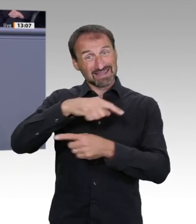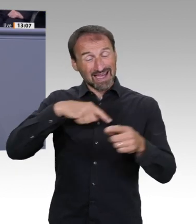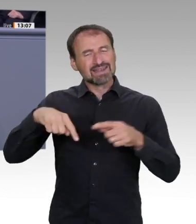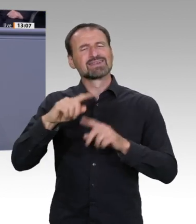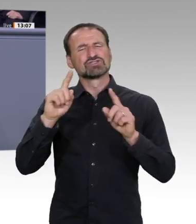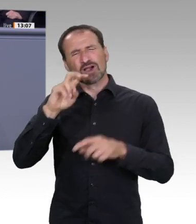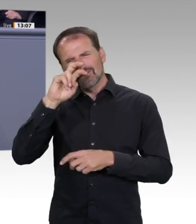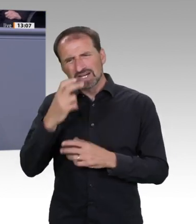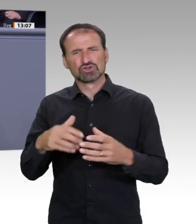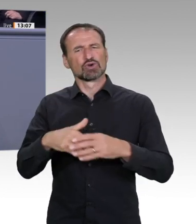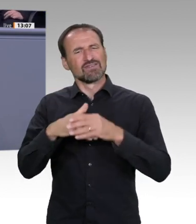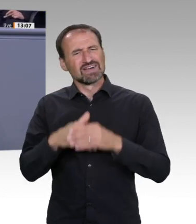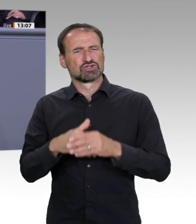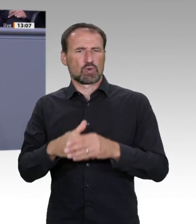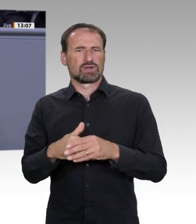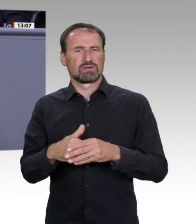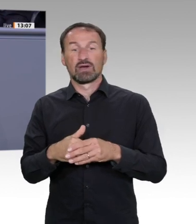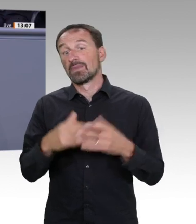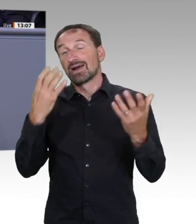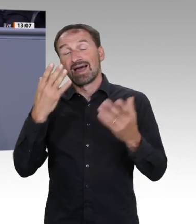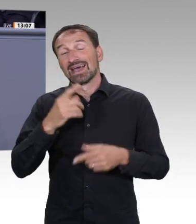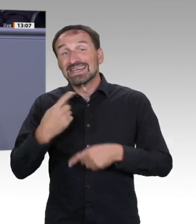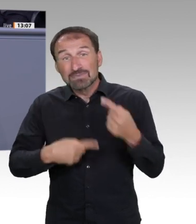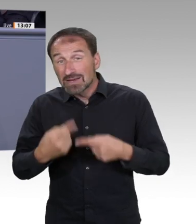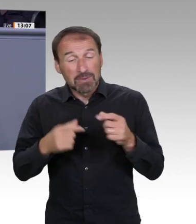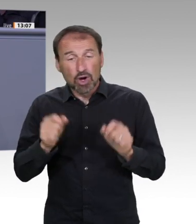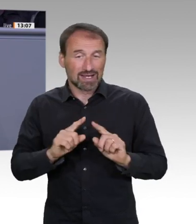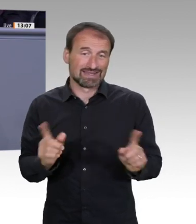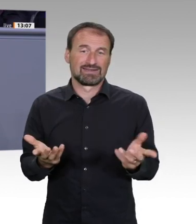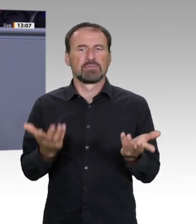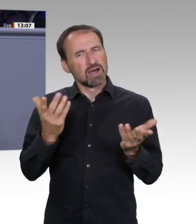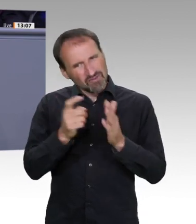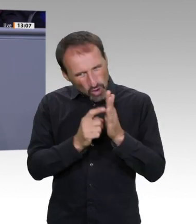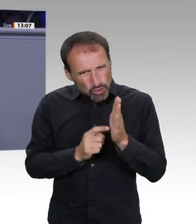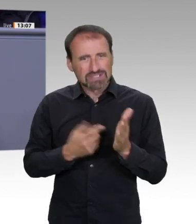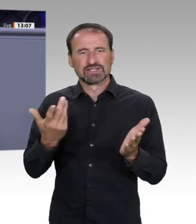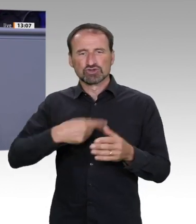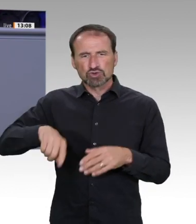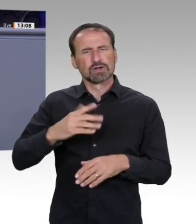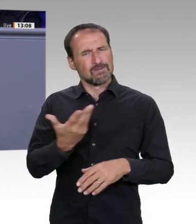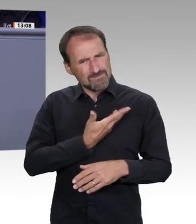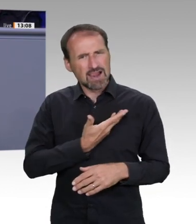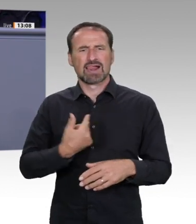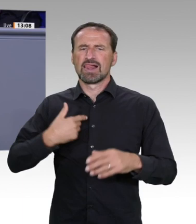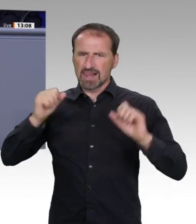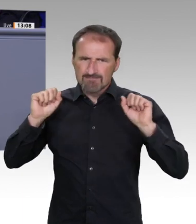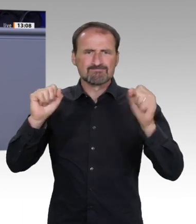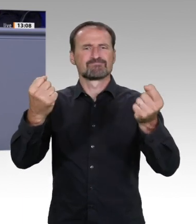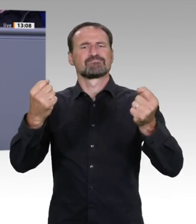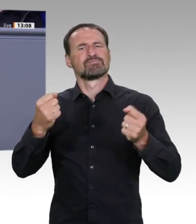Und Bildung ist in allen Etappen, von der Kita bis zur Weiterbildung, die allererste Grundlage